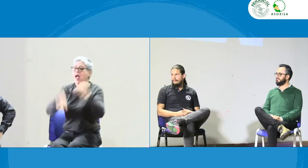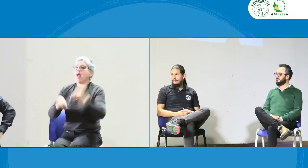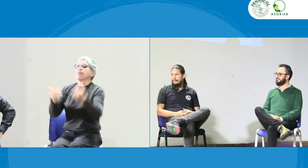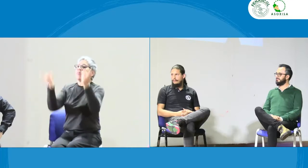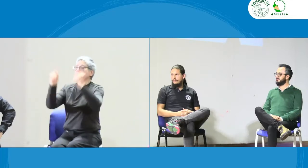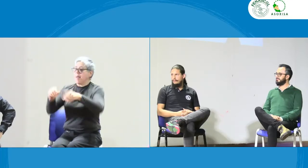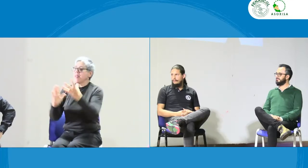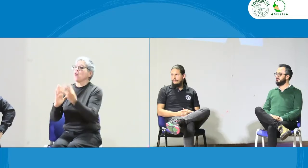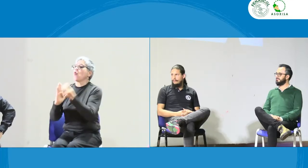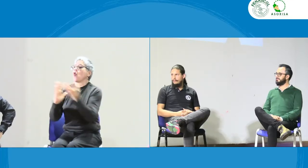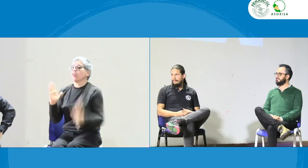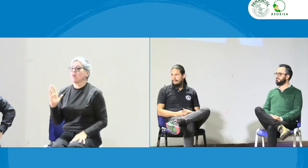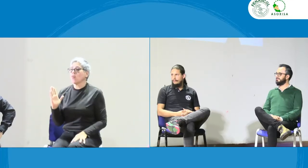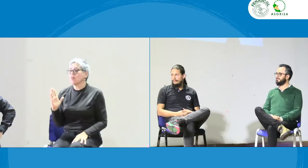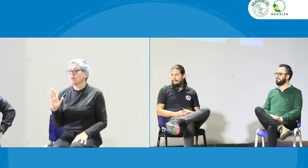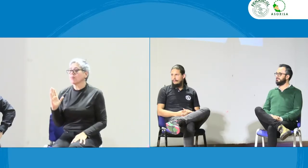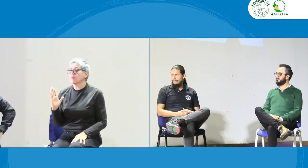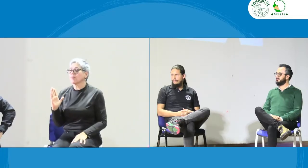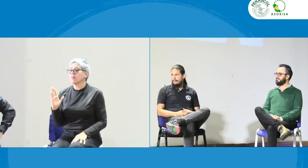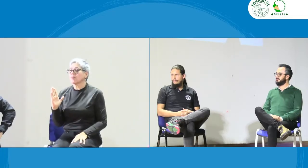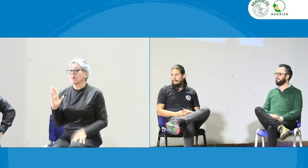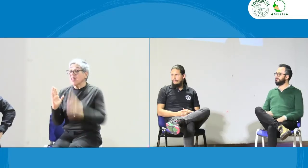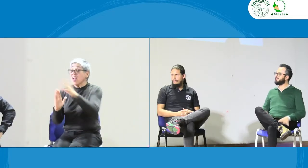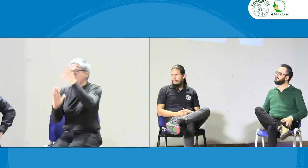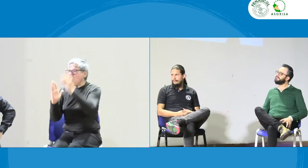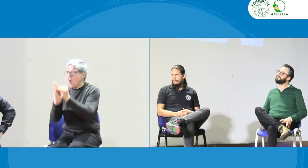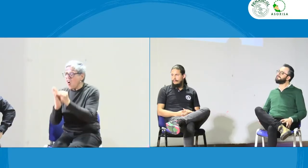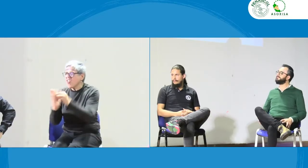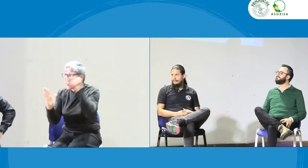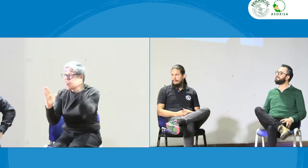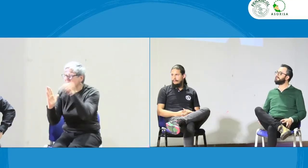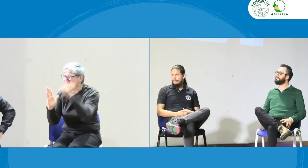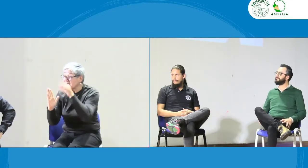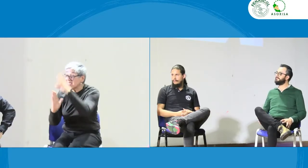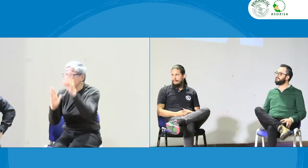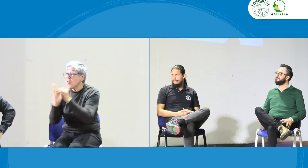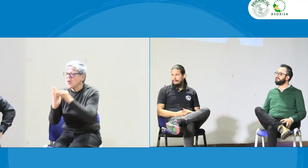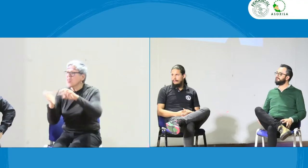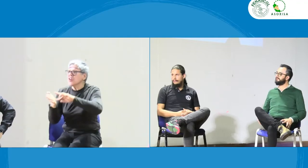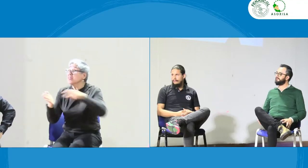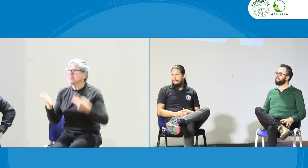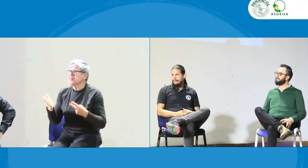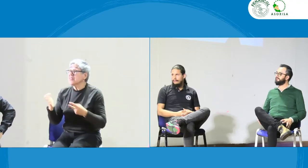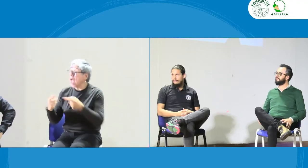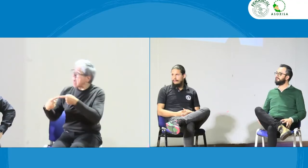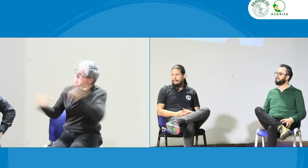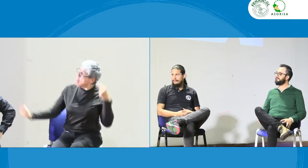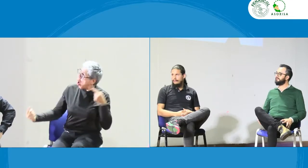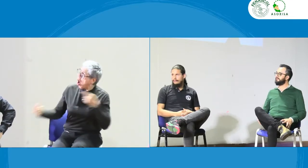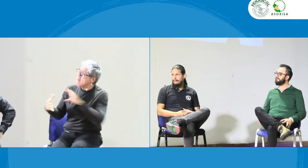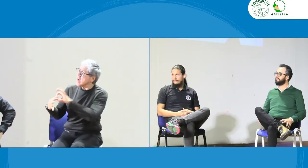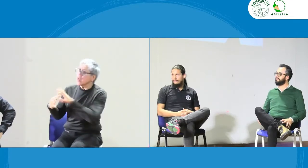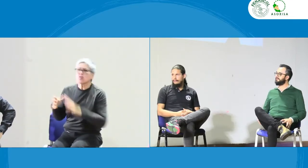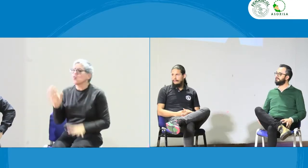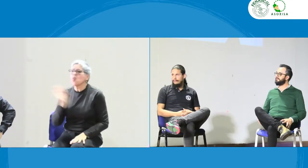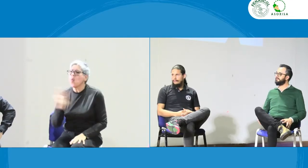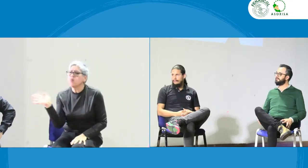también alimentar ese código de ética, porque ese código de ética representa no